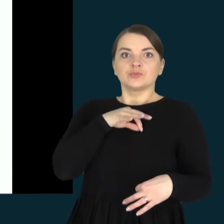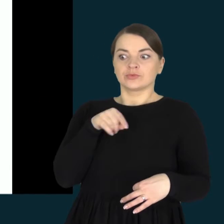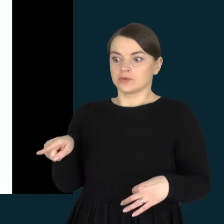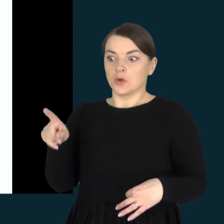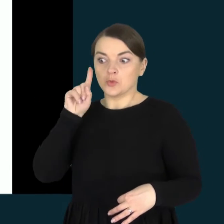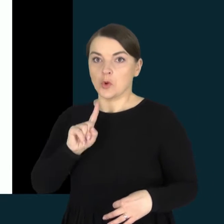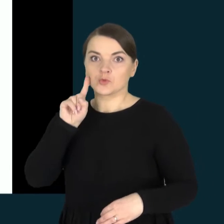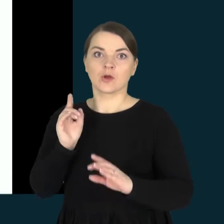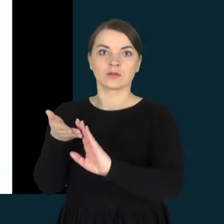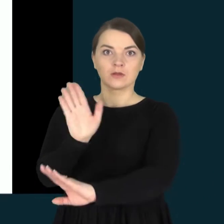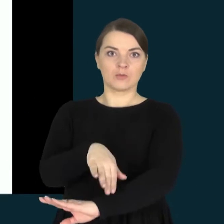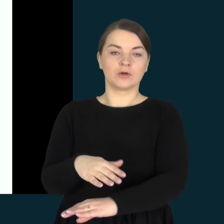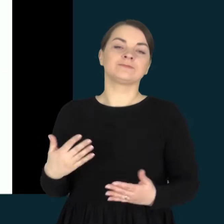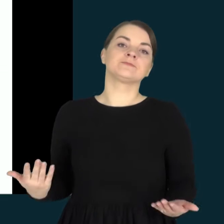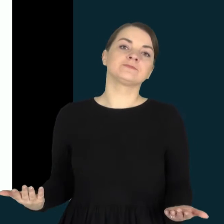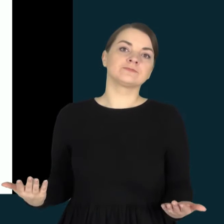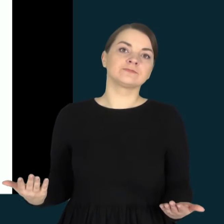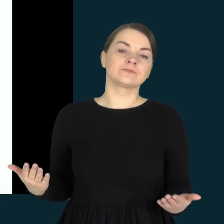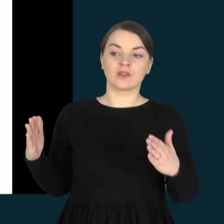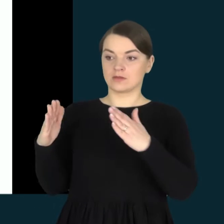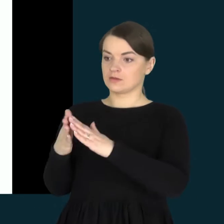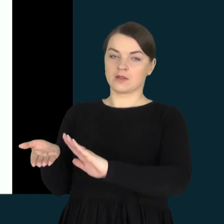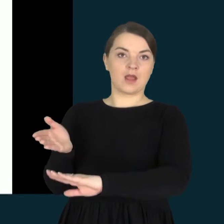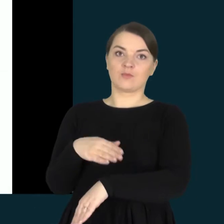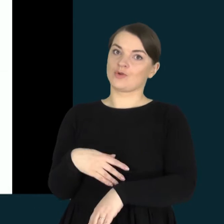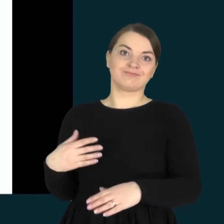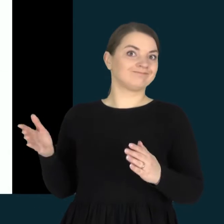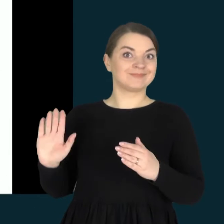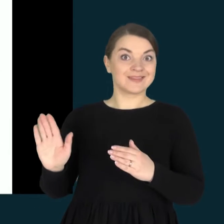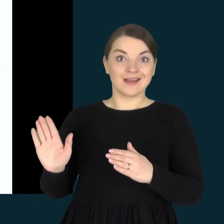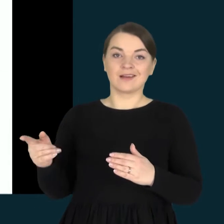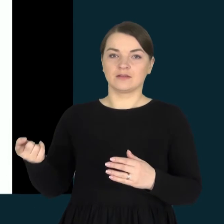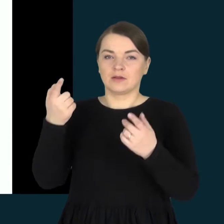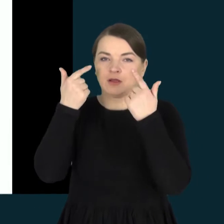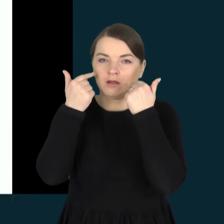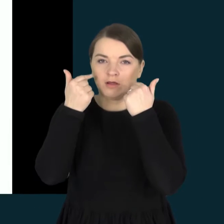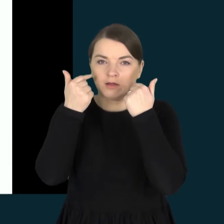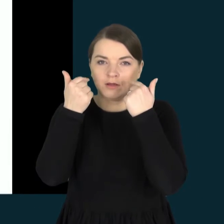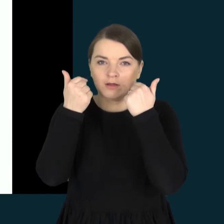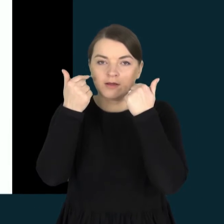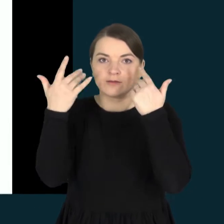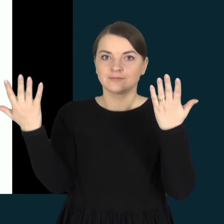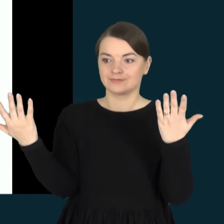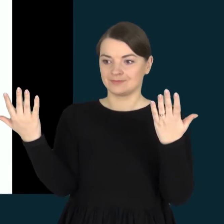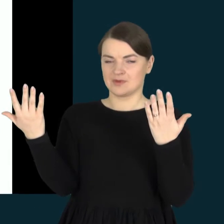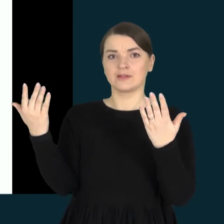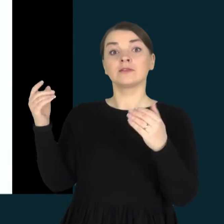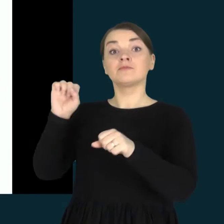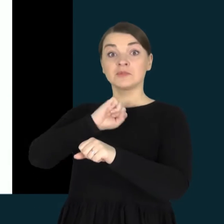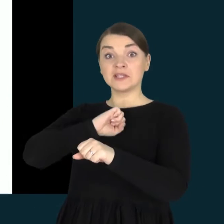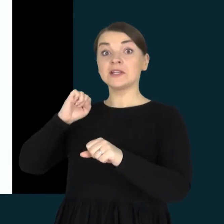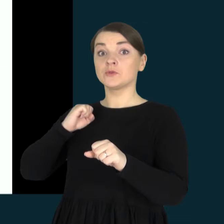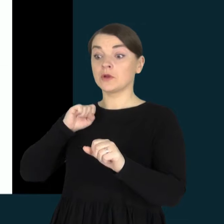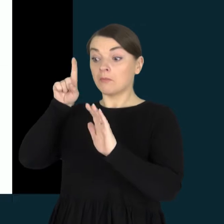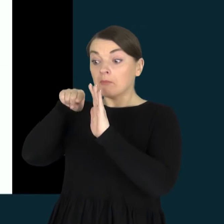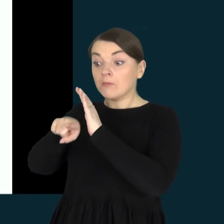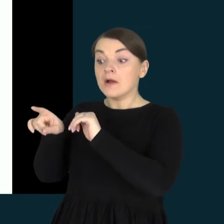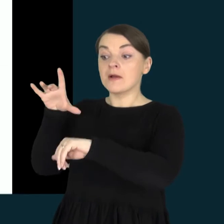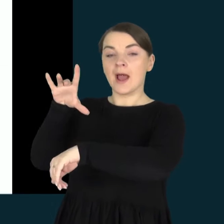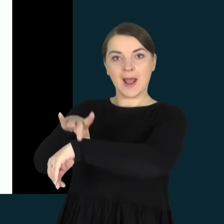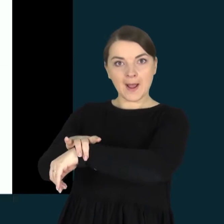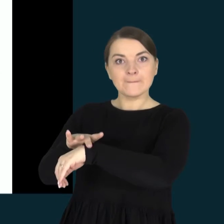eiti namo. Kadangi namo nenuėmė, jis apsiverkė. Tas apsiverkimas buvo išaiškintas man, kad tai yra